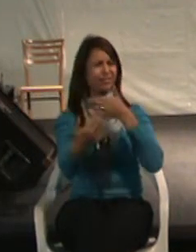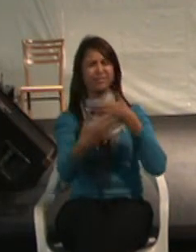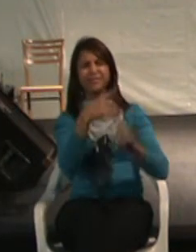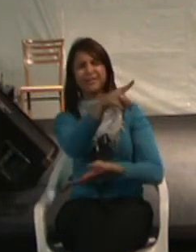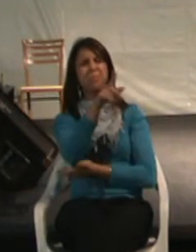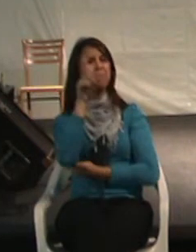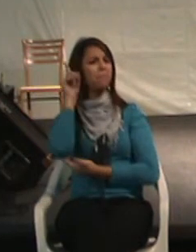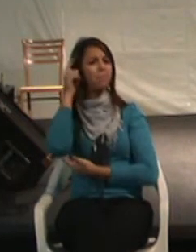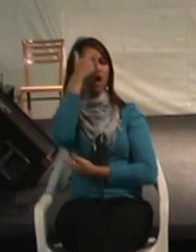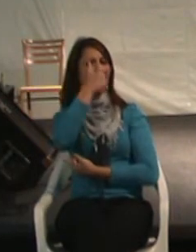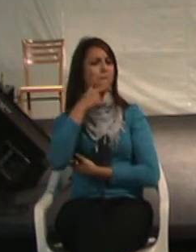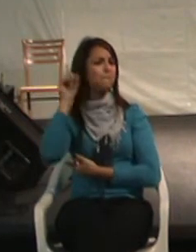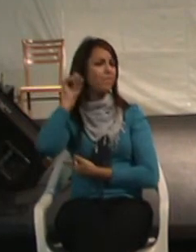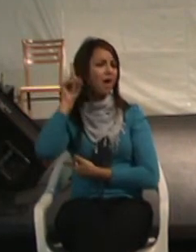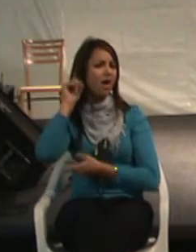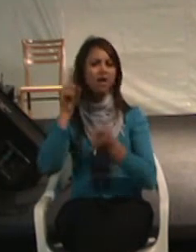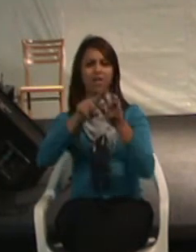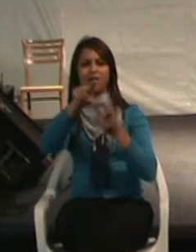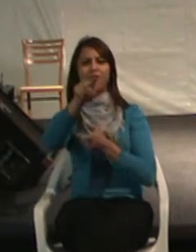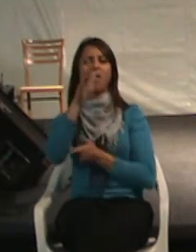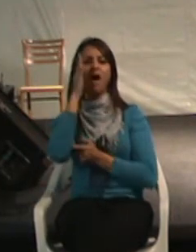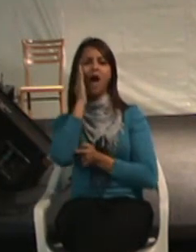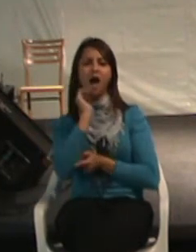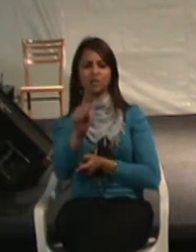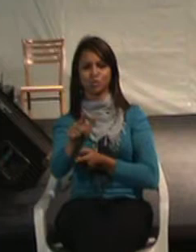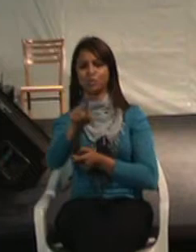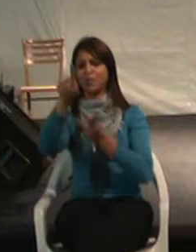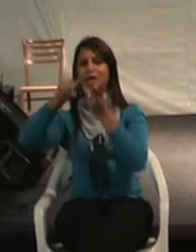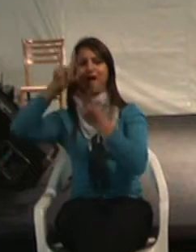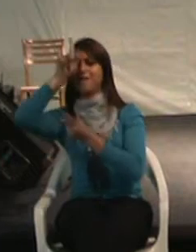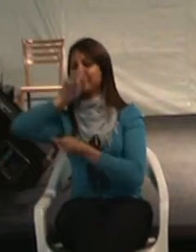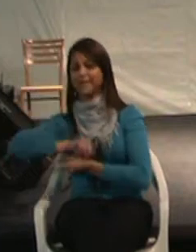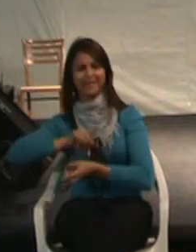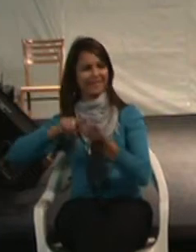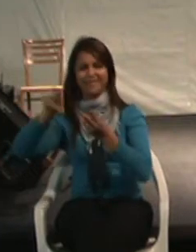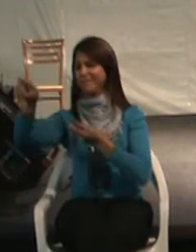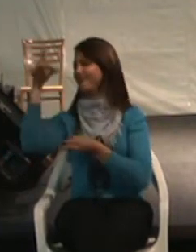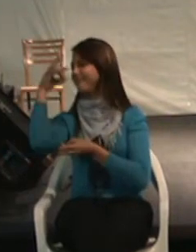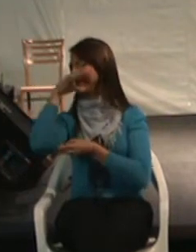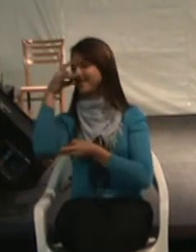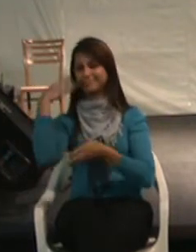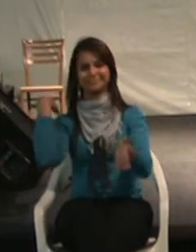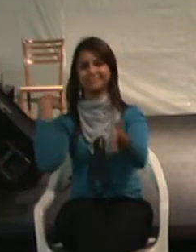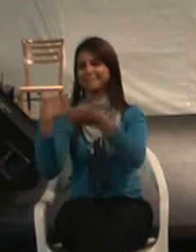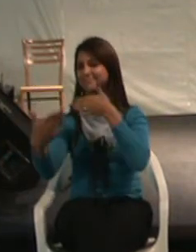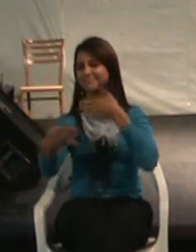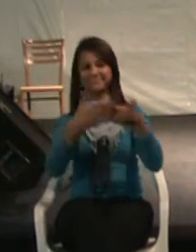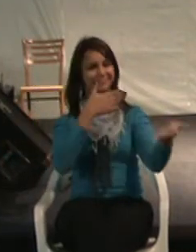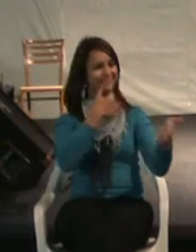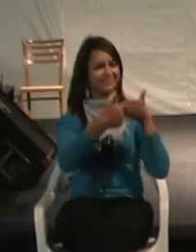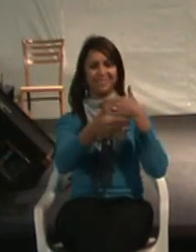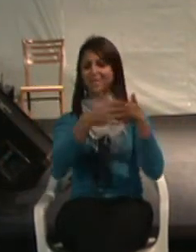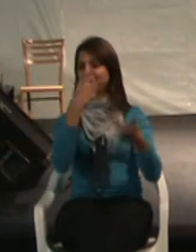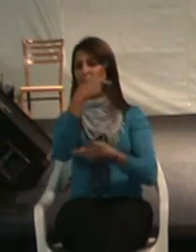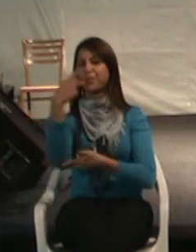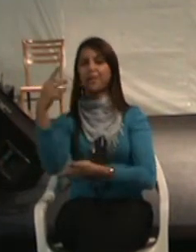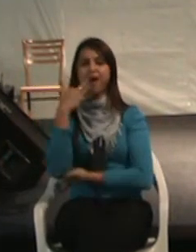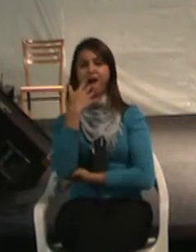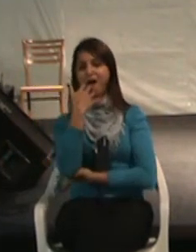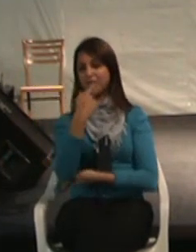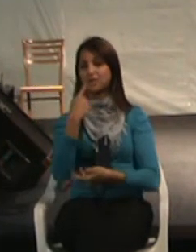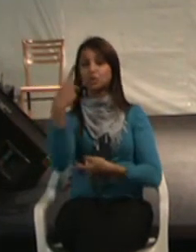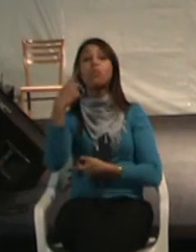branco, amarelo, azul, negro, verde. Não importa. Não importa as tuas